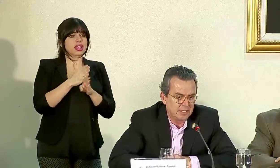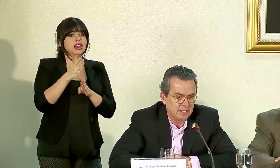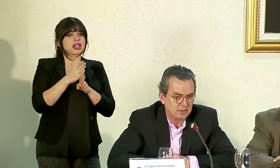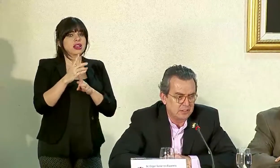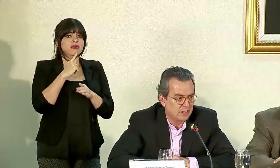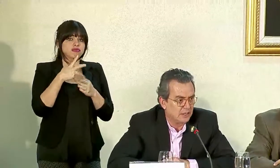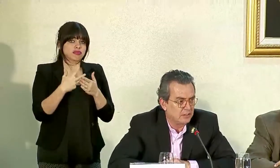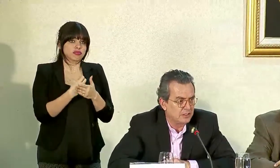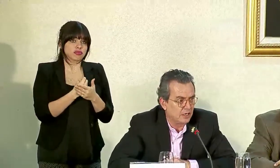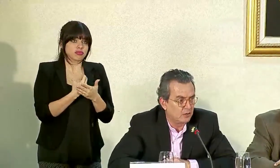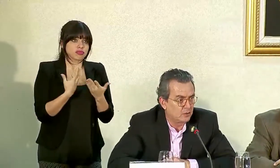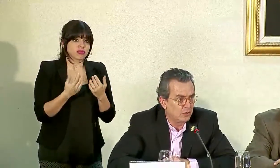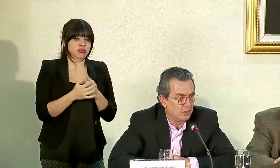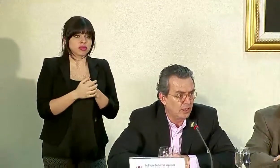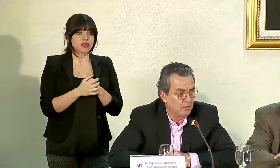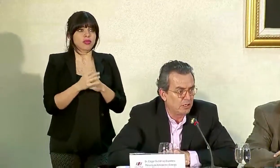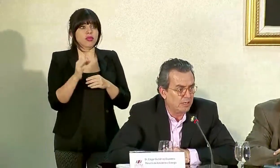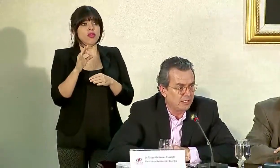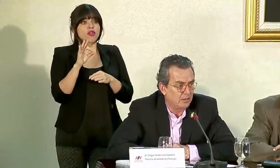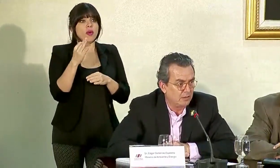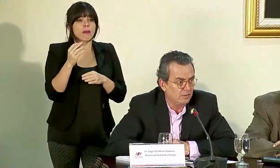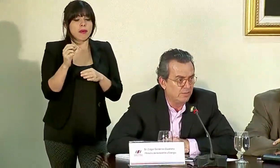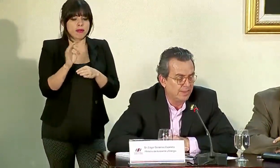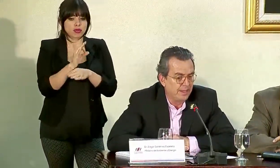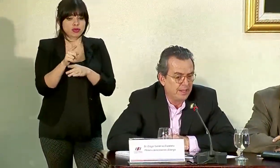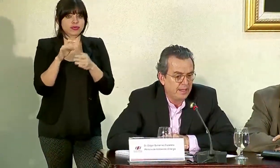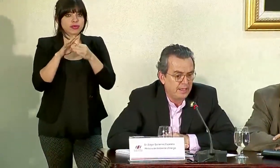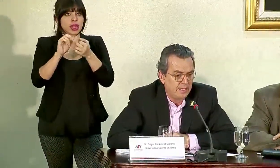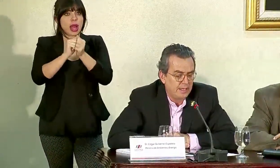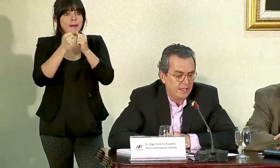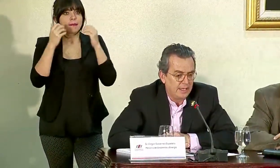lamentablemente, los escenarios que se han construido de cambio climático.